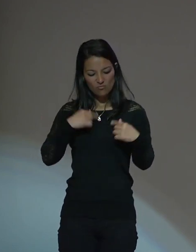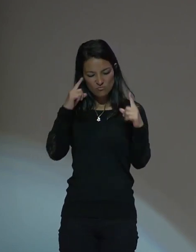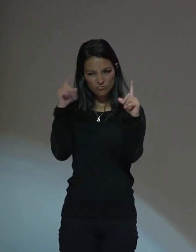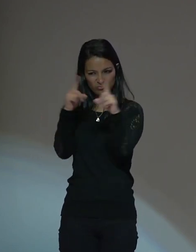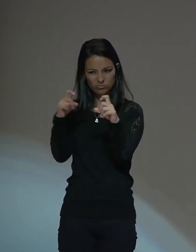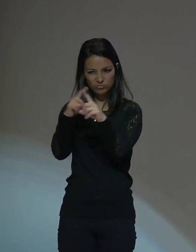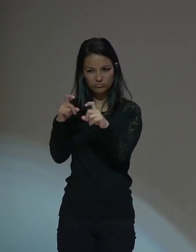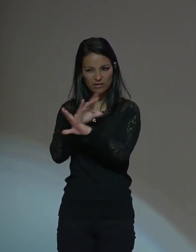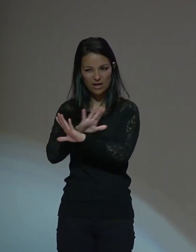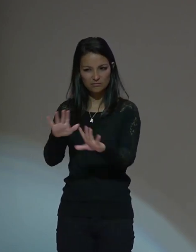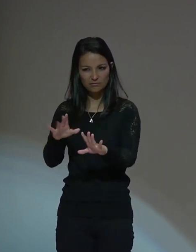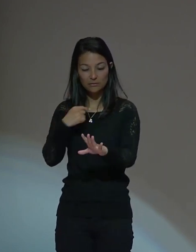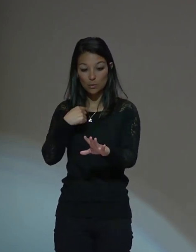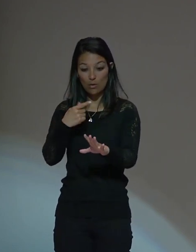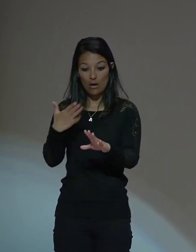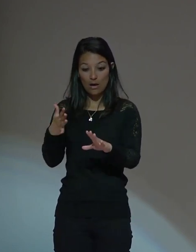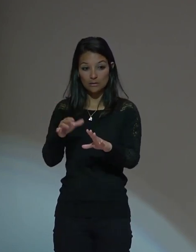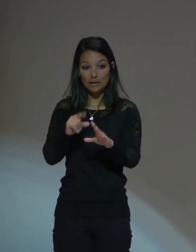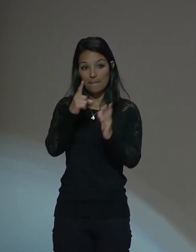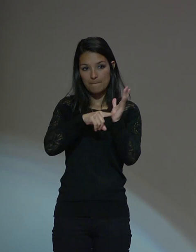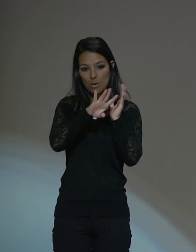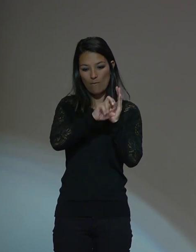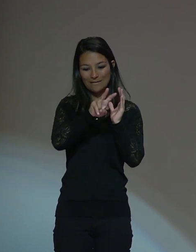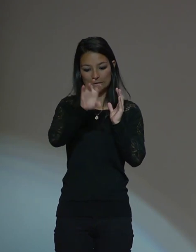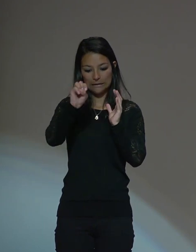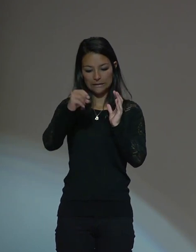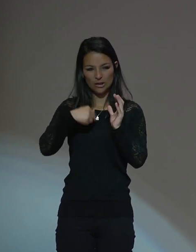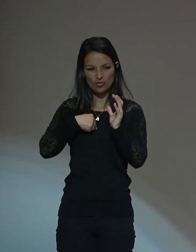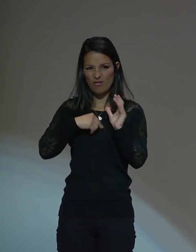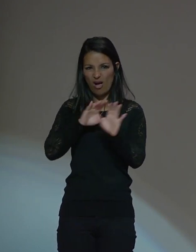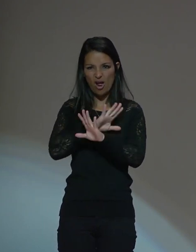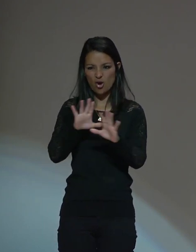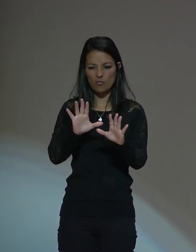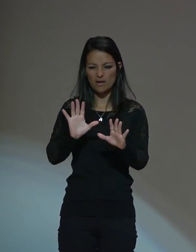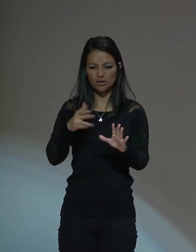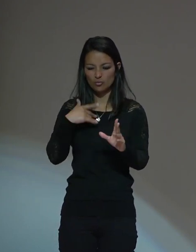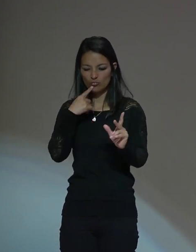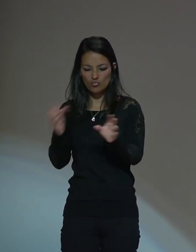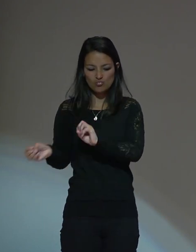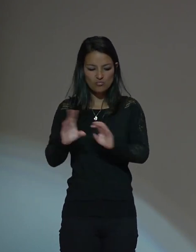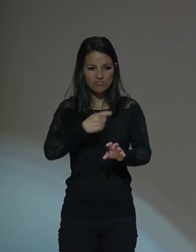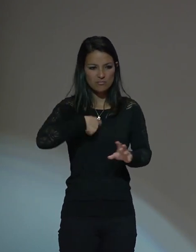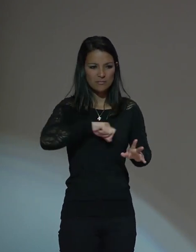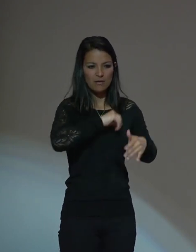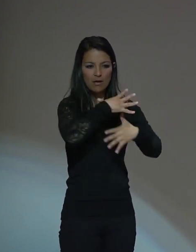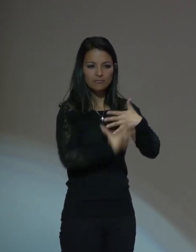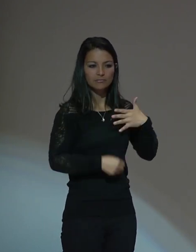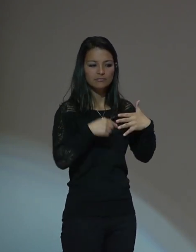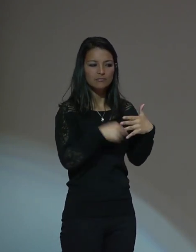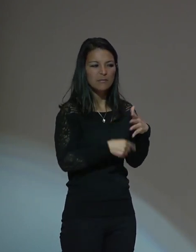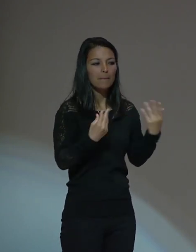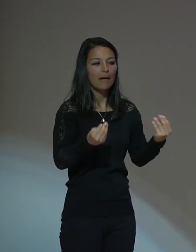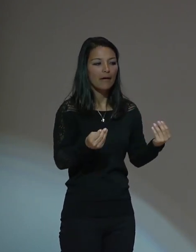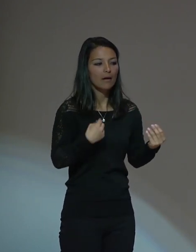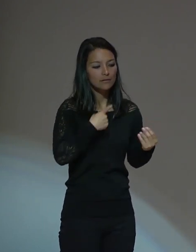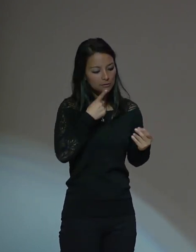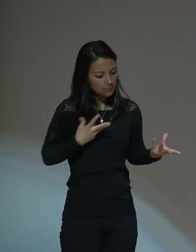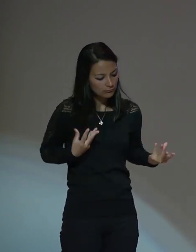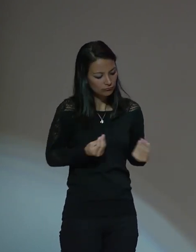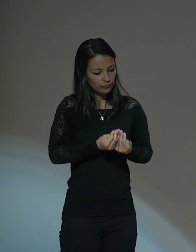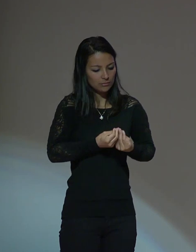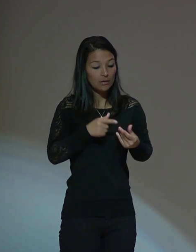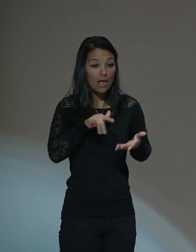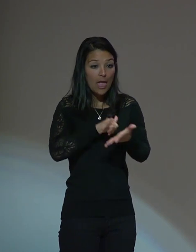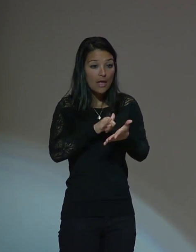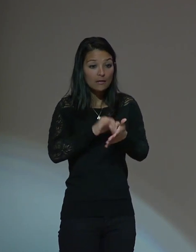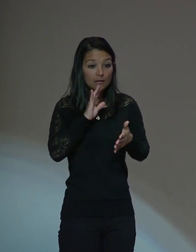en 70 dirigirme a América Latina para juntos con América Latina